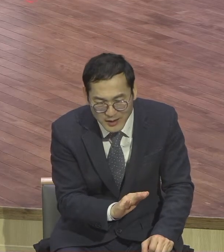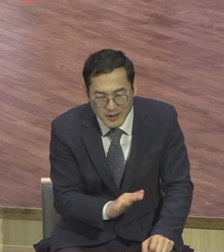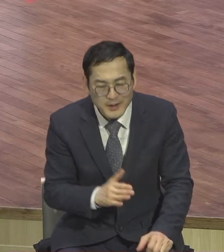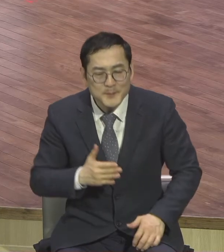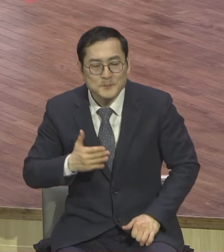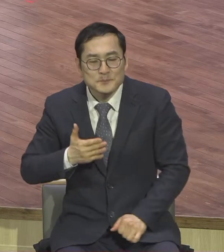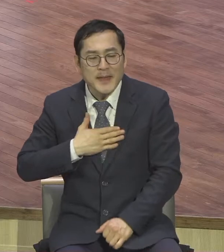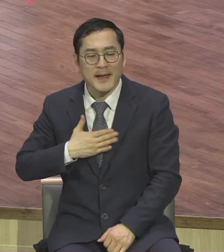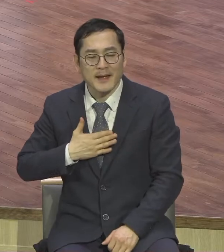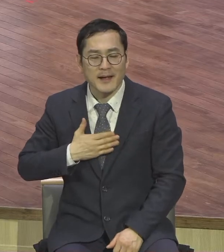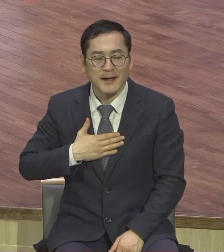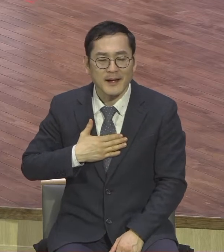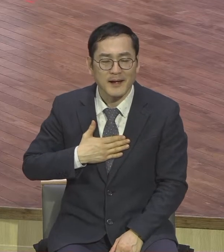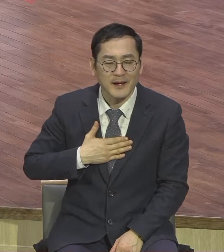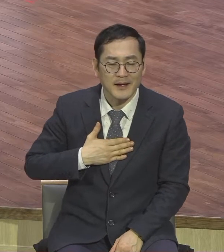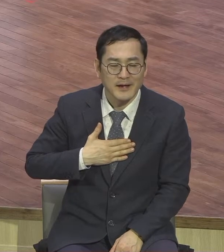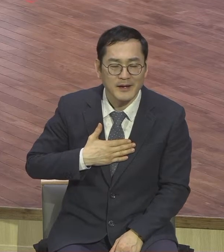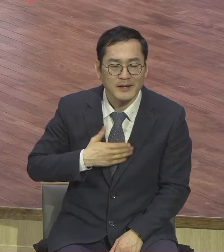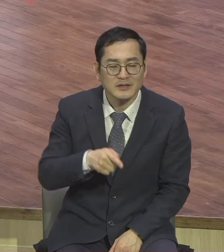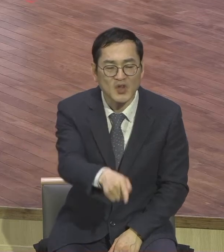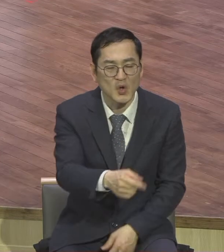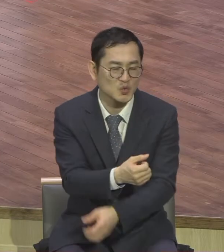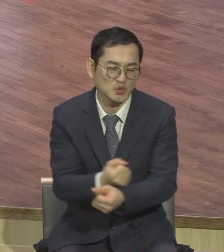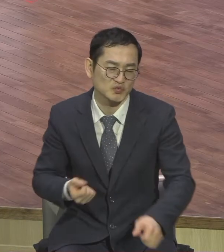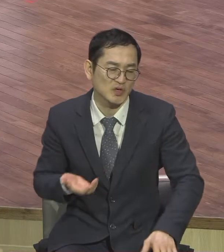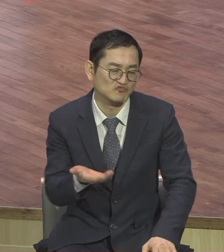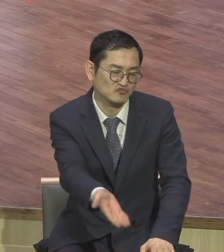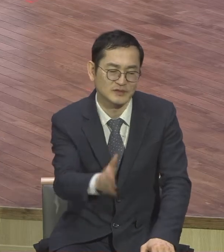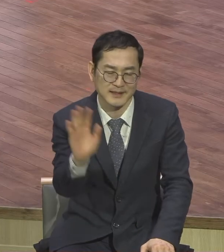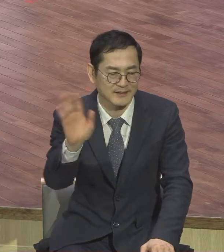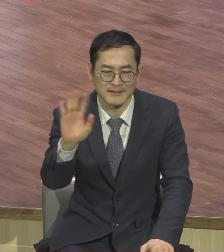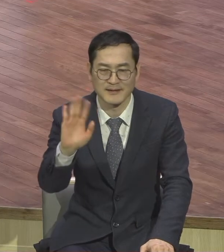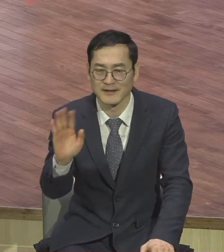하늘 아버지께서도 너희에게 이와 같이 하시리라